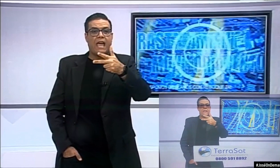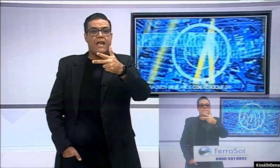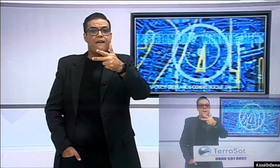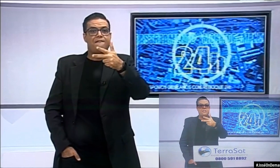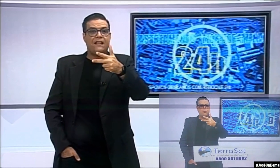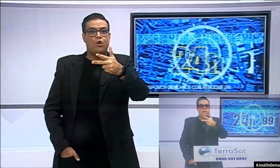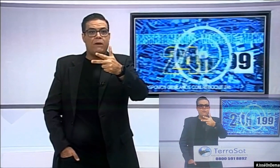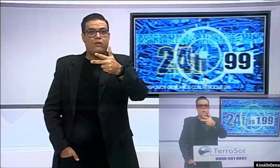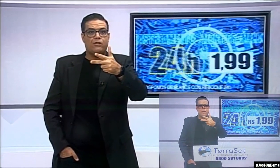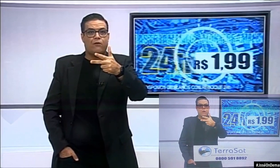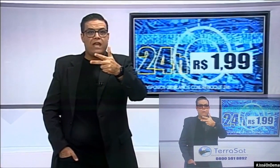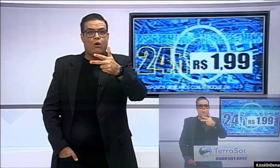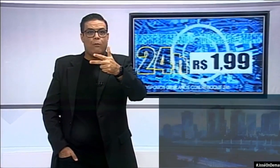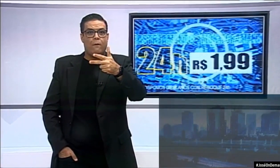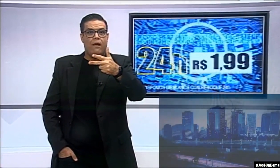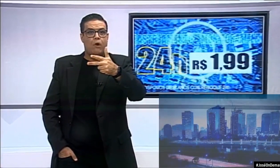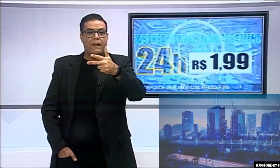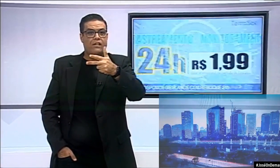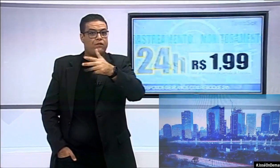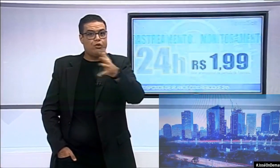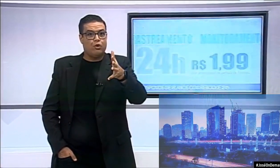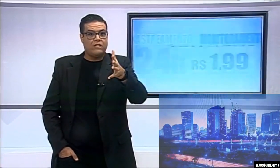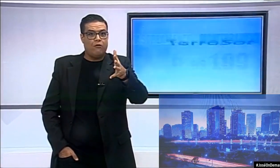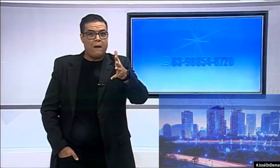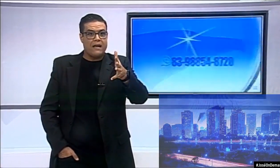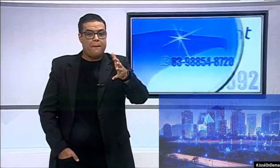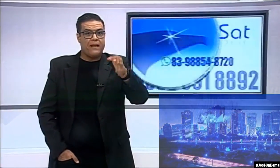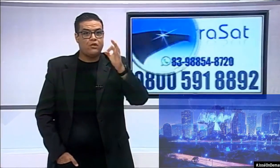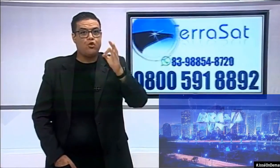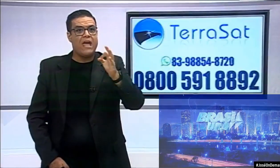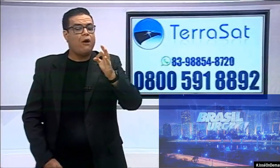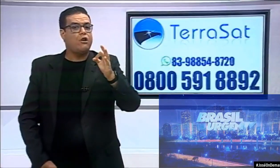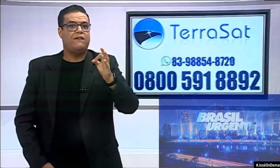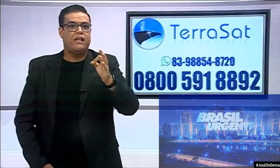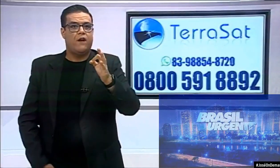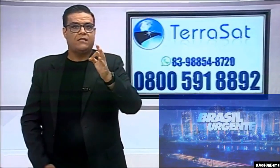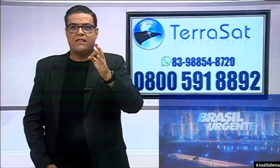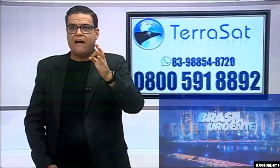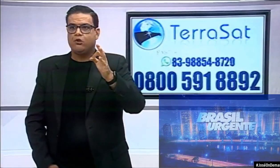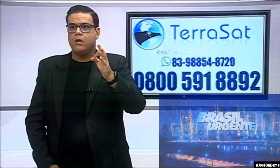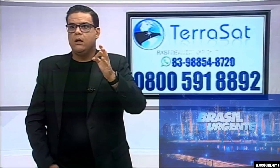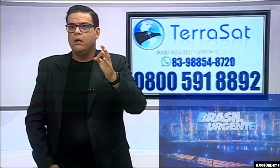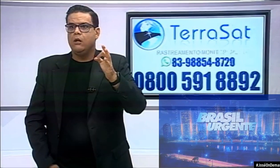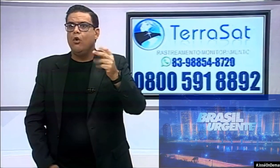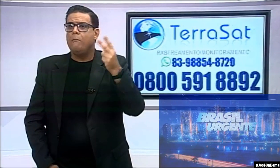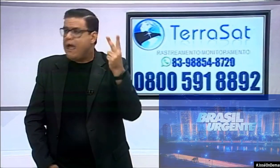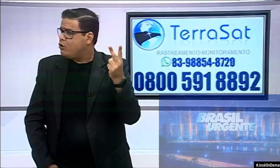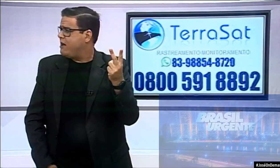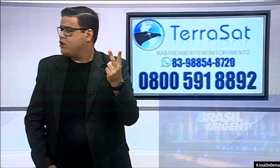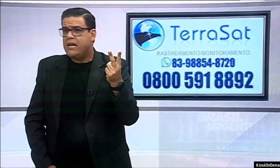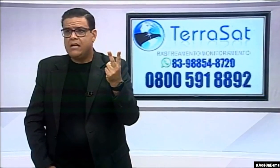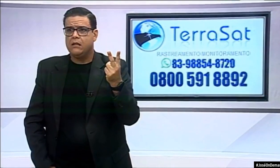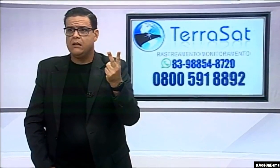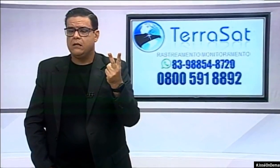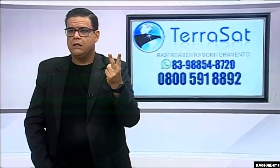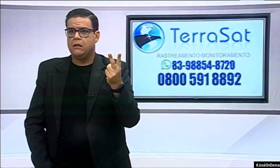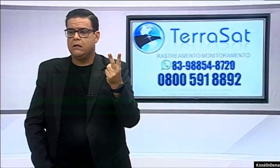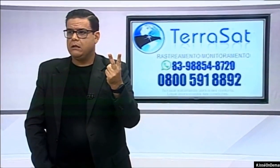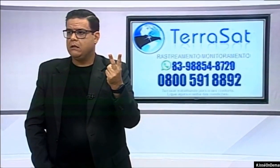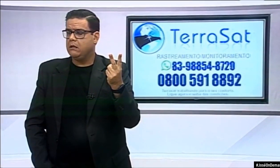desbloqueie facilmente o seu veículo por meio de um aplicativo exclusivo pagando apenas R$1,99 no meio do mechão.